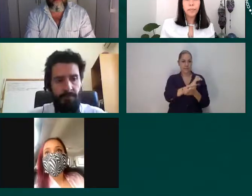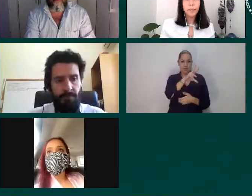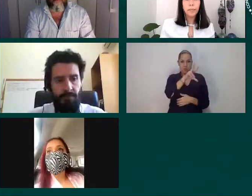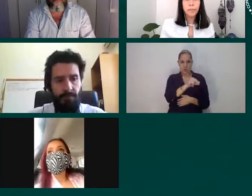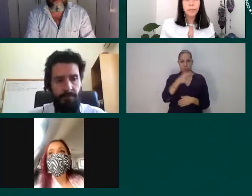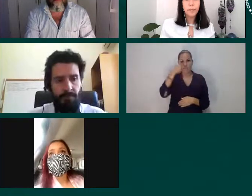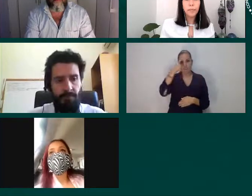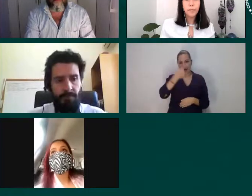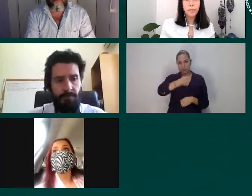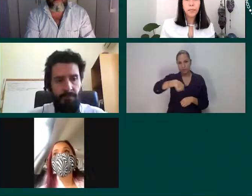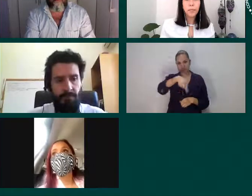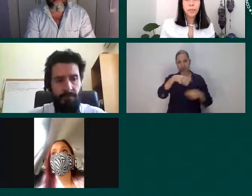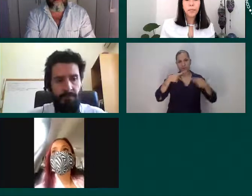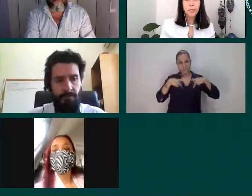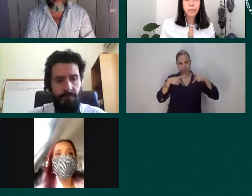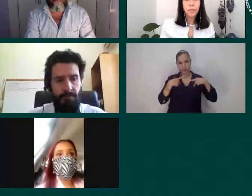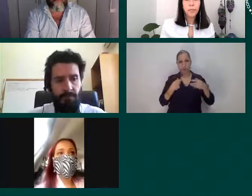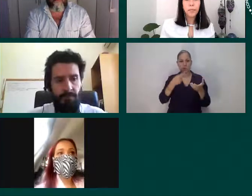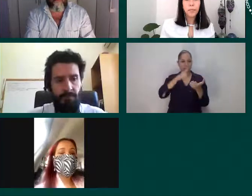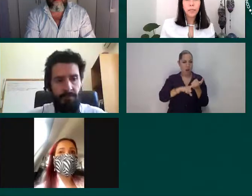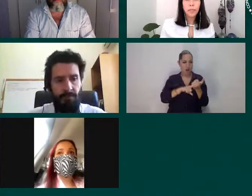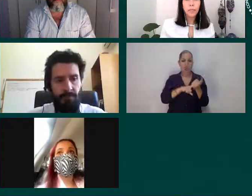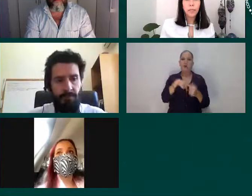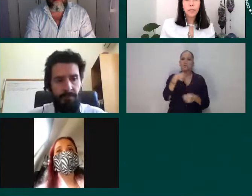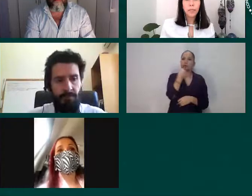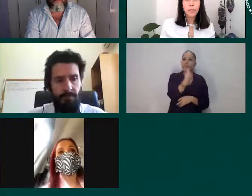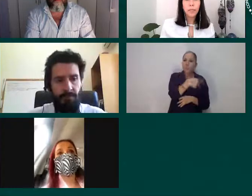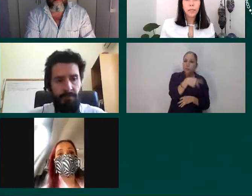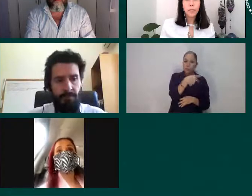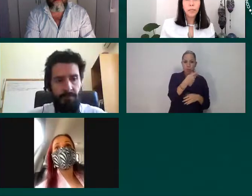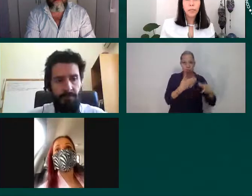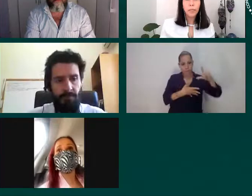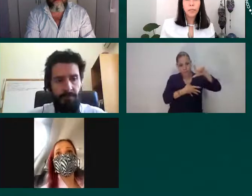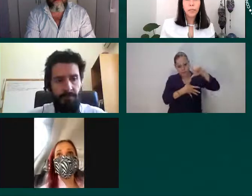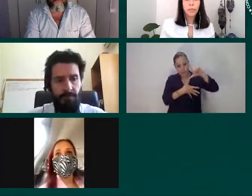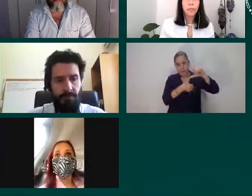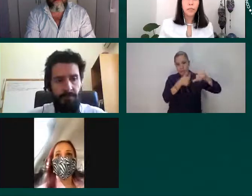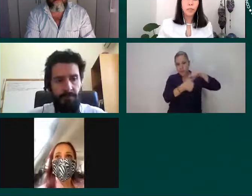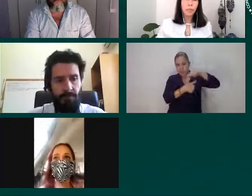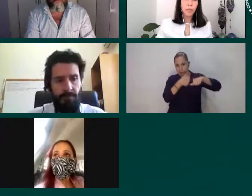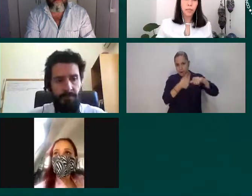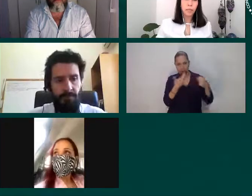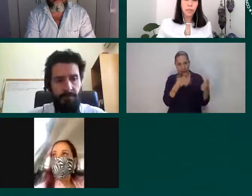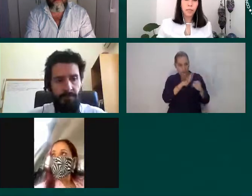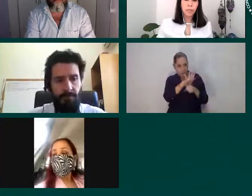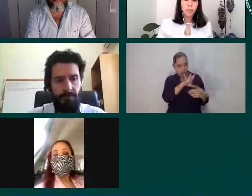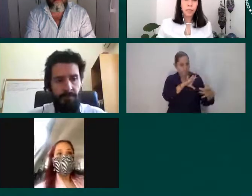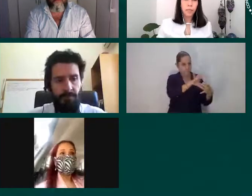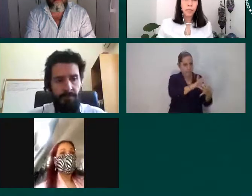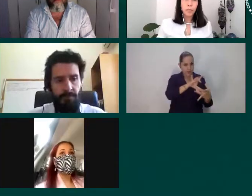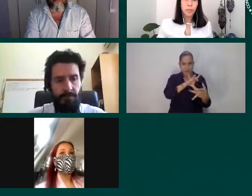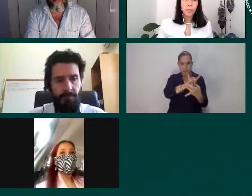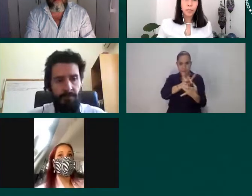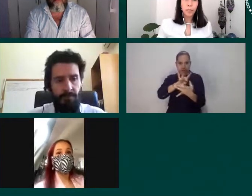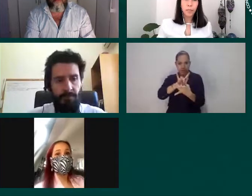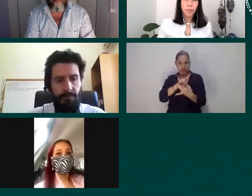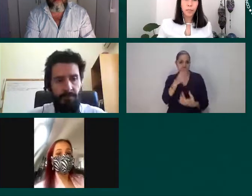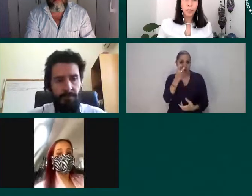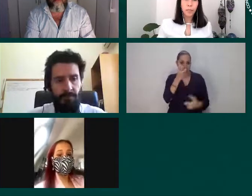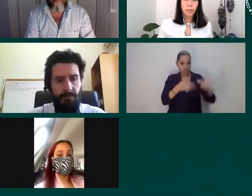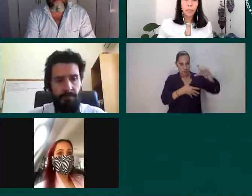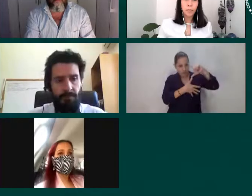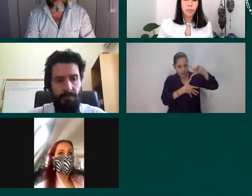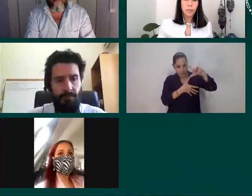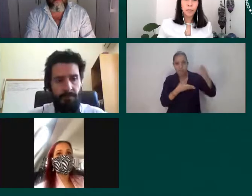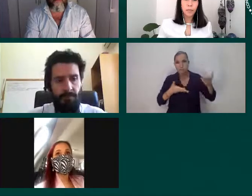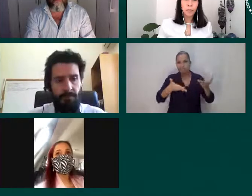en ciudades de América Latina y el Caribe, para impulsar una estrategia regional de colaboración y cooperación que abona la construcción de